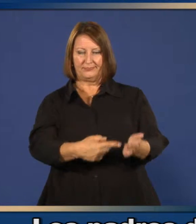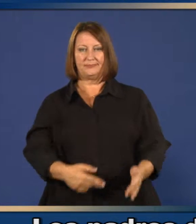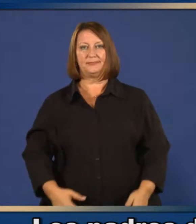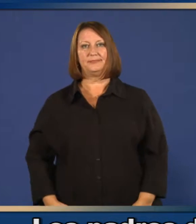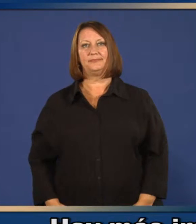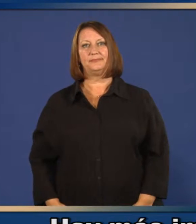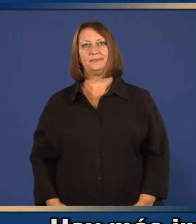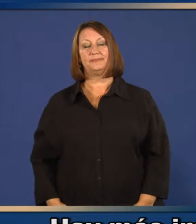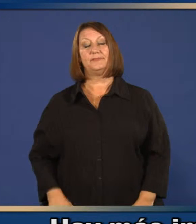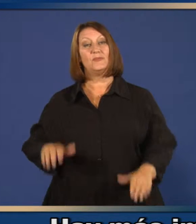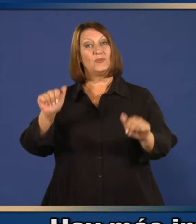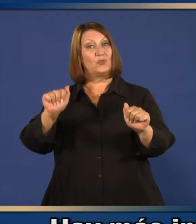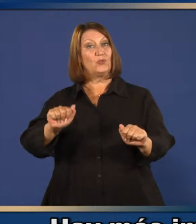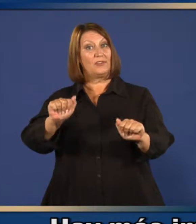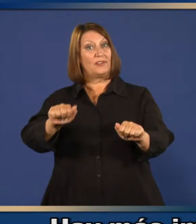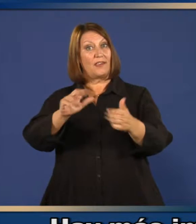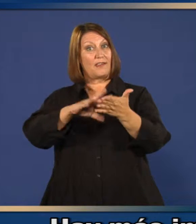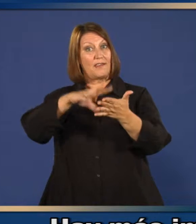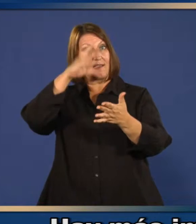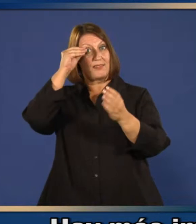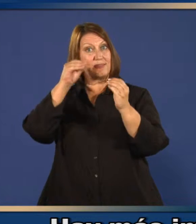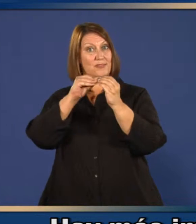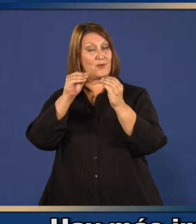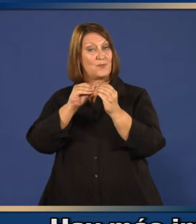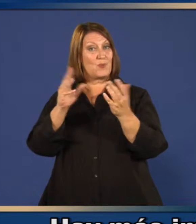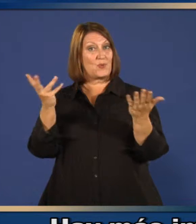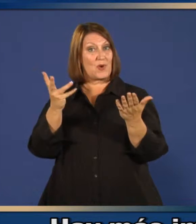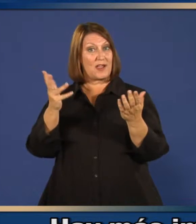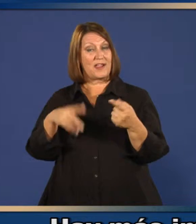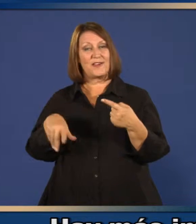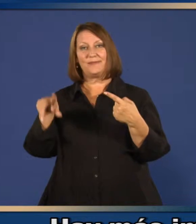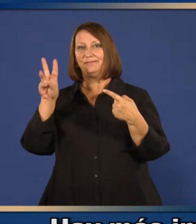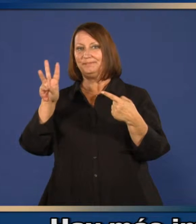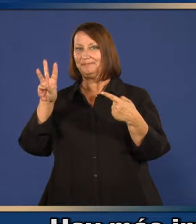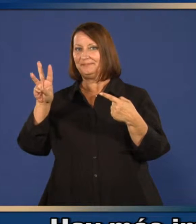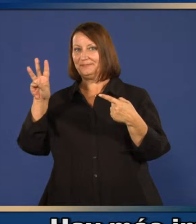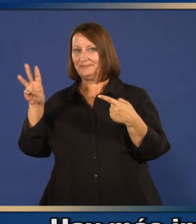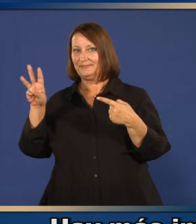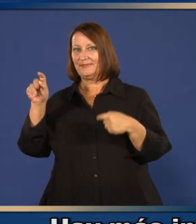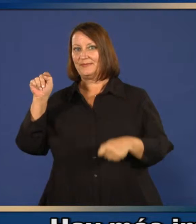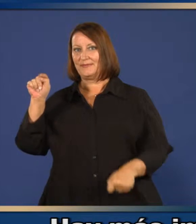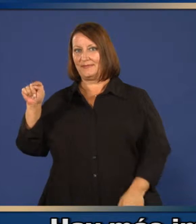Hay más información disponible en www